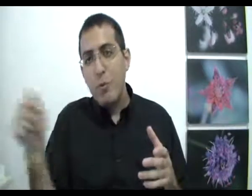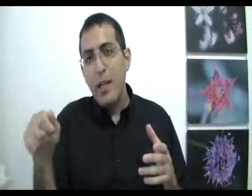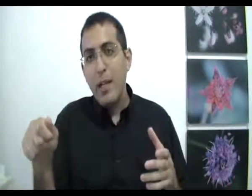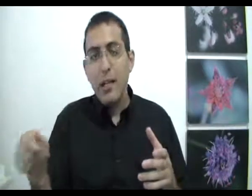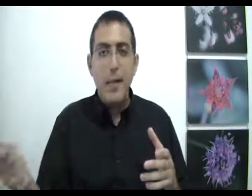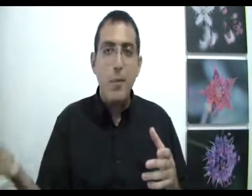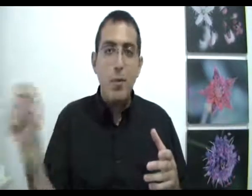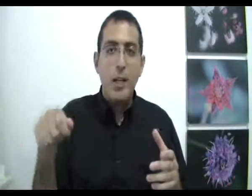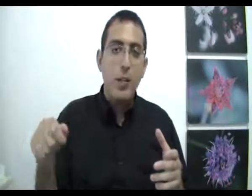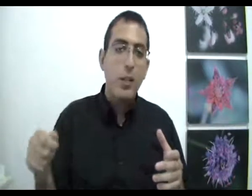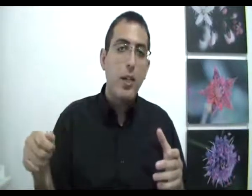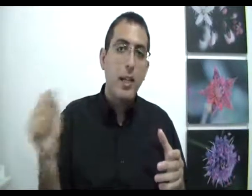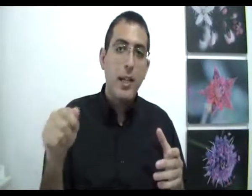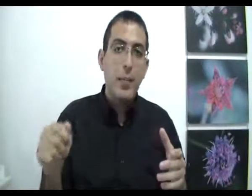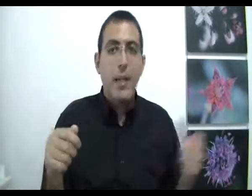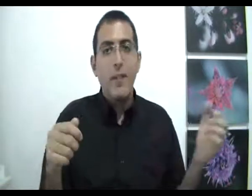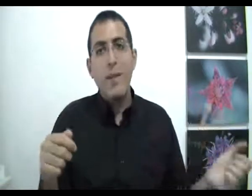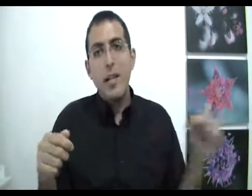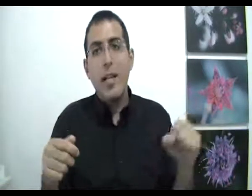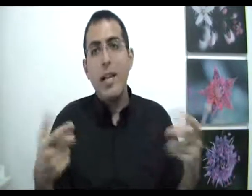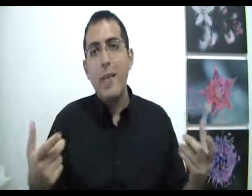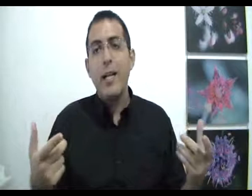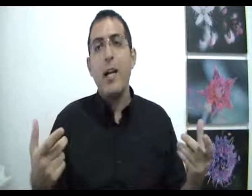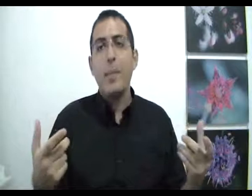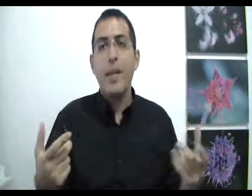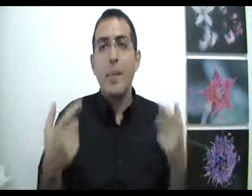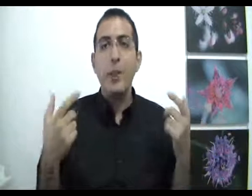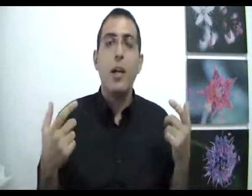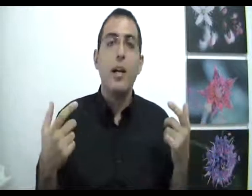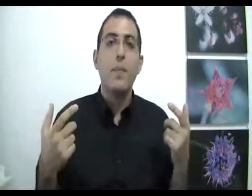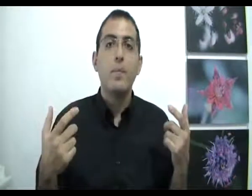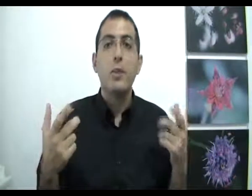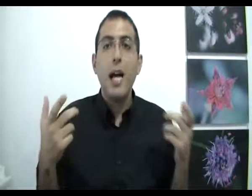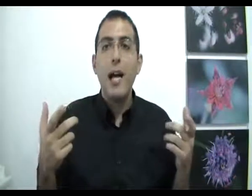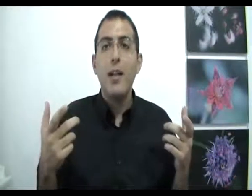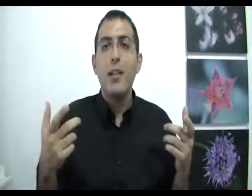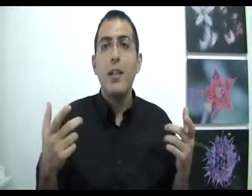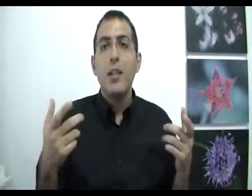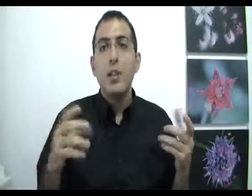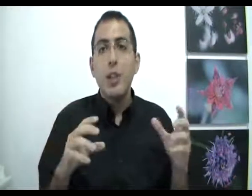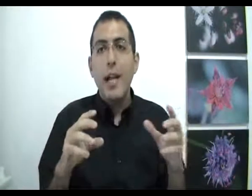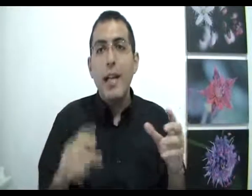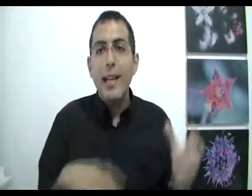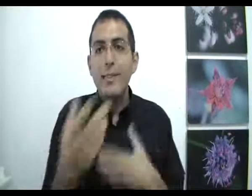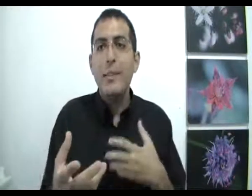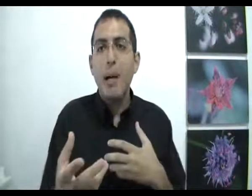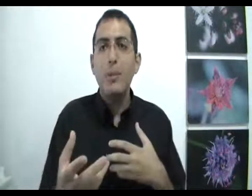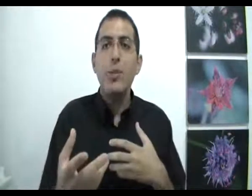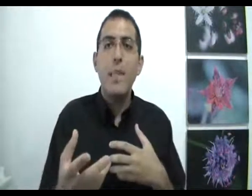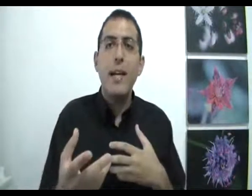הכריח אותך אין לך בחירה וגם אם זה הקריא לגמרי אין לך בחירה מה נשאר? נשאר שיש סיבה מסוימת